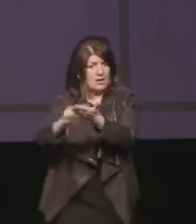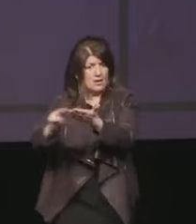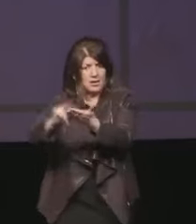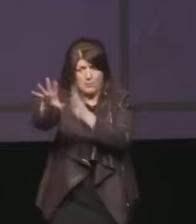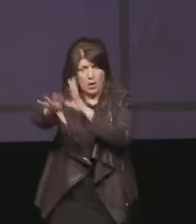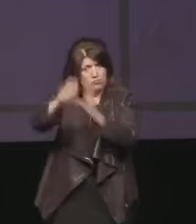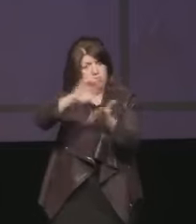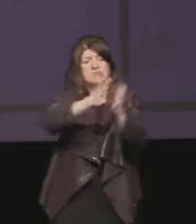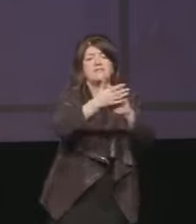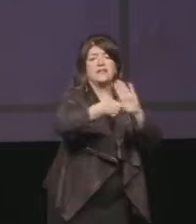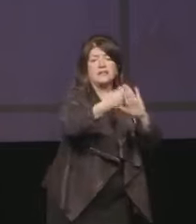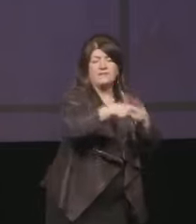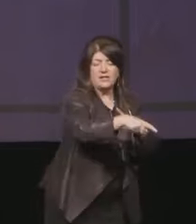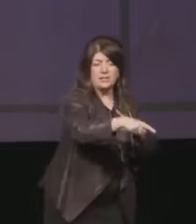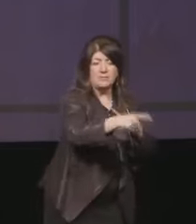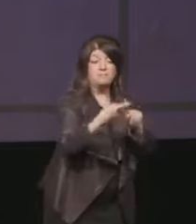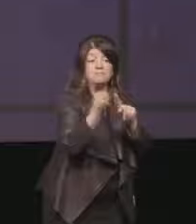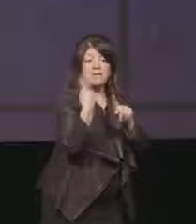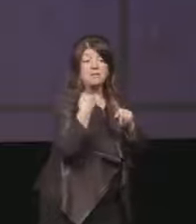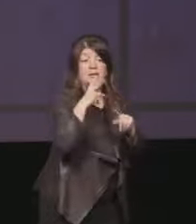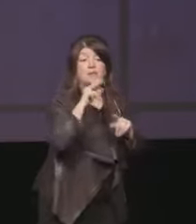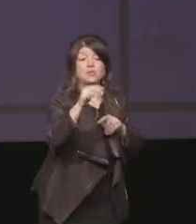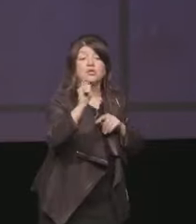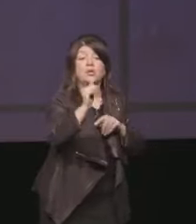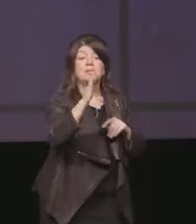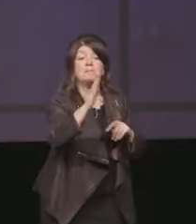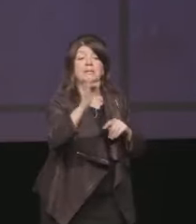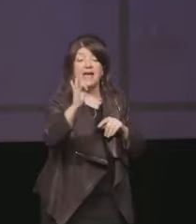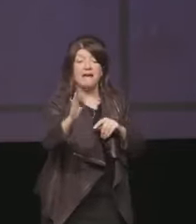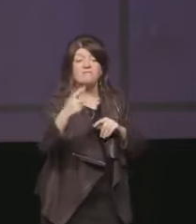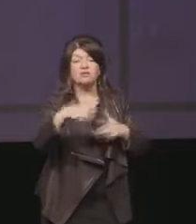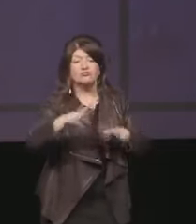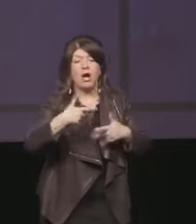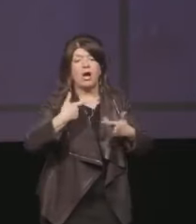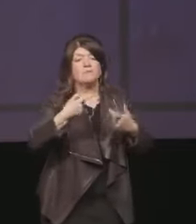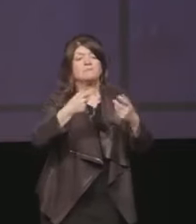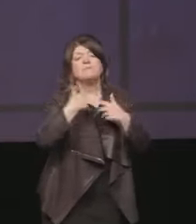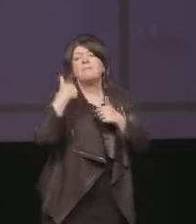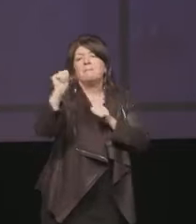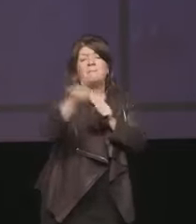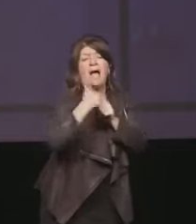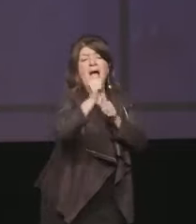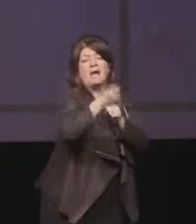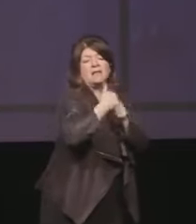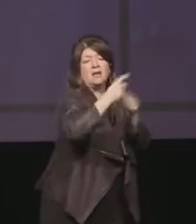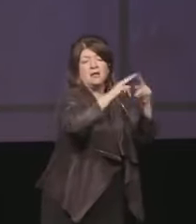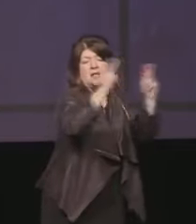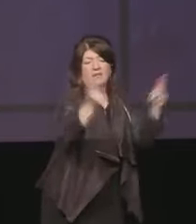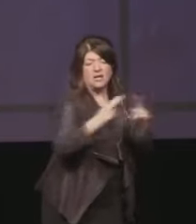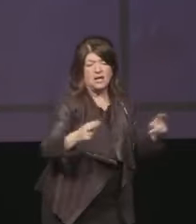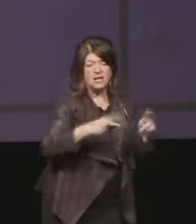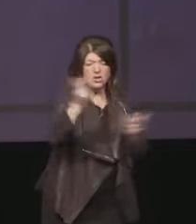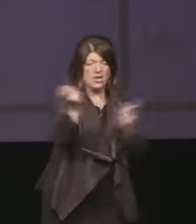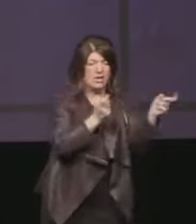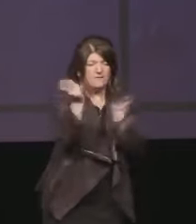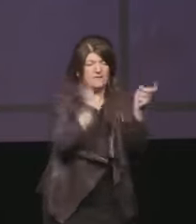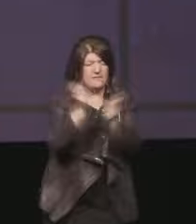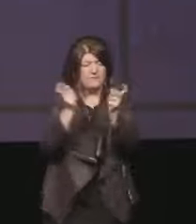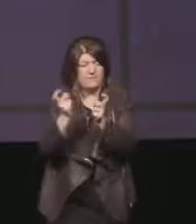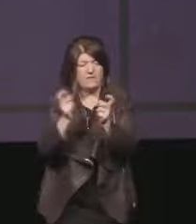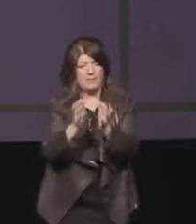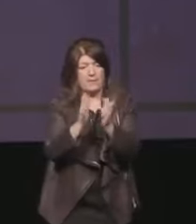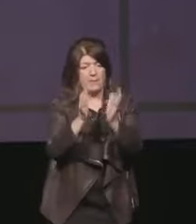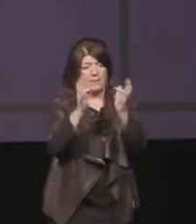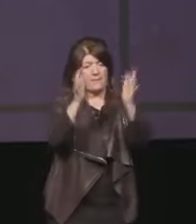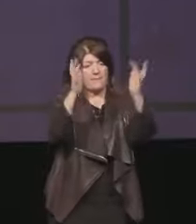abbia aumentato di anno in anno abbiamo aumentato i nostri partner internazionali si occupa anche di cinema con Book to Screen lo dicevo l'altra volta noi mettiamo